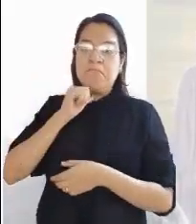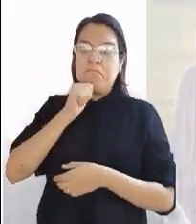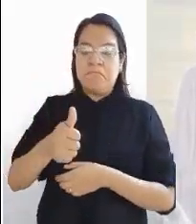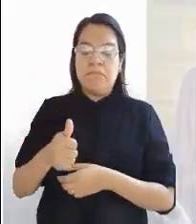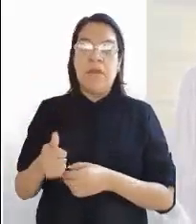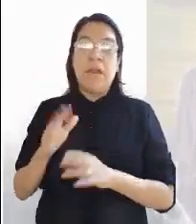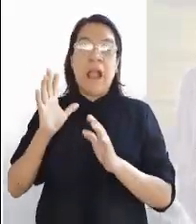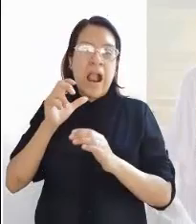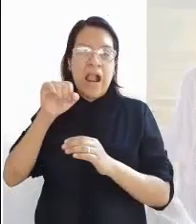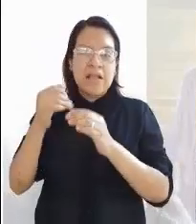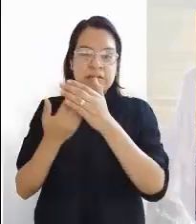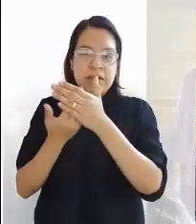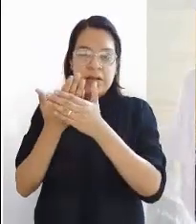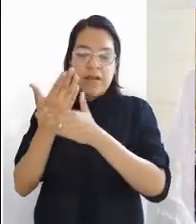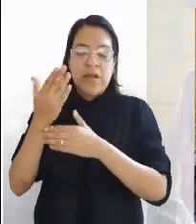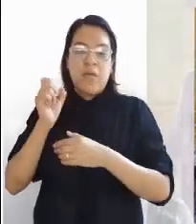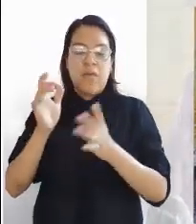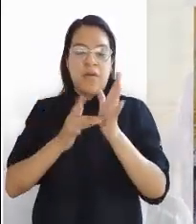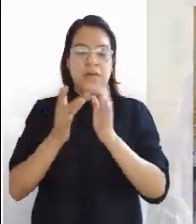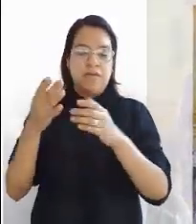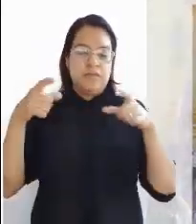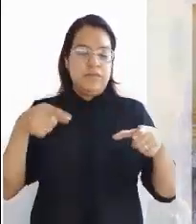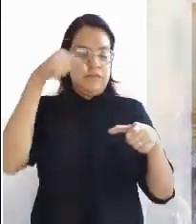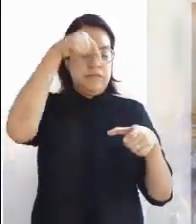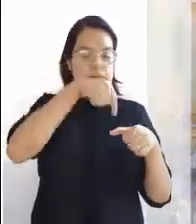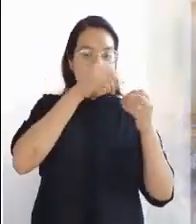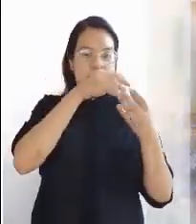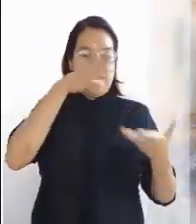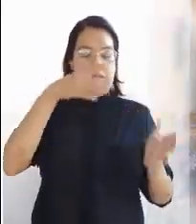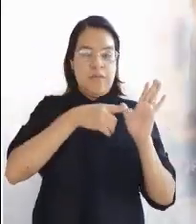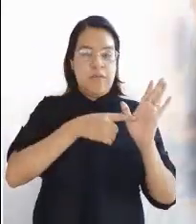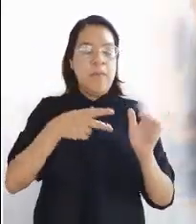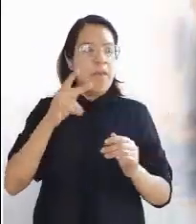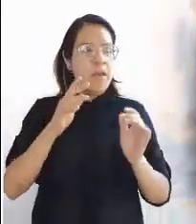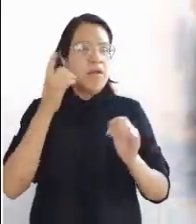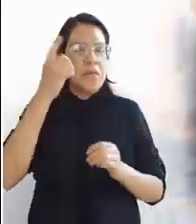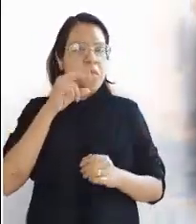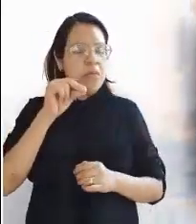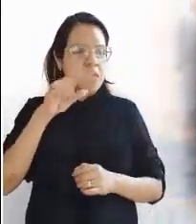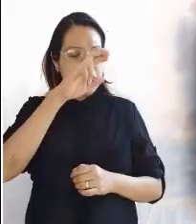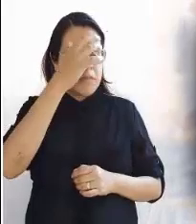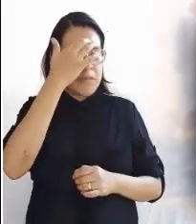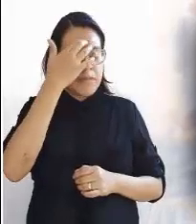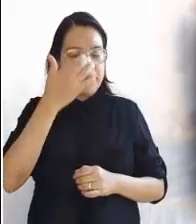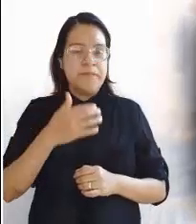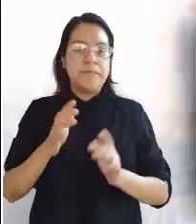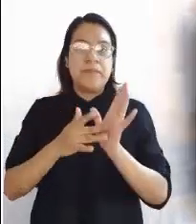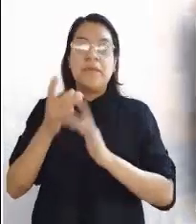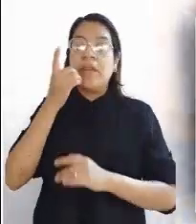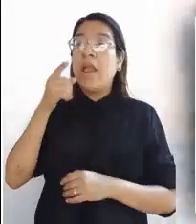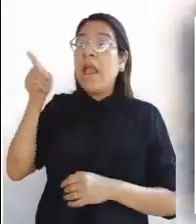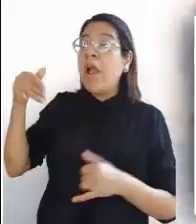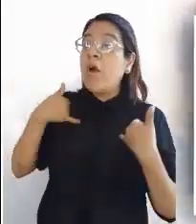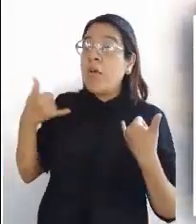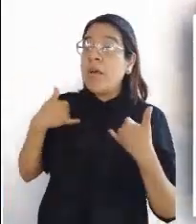se apareció en la orilla, pero los discípulos no lo reconocieron. Jesús les dijo, muchachos, ¿han pescado algo?